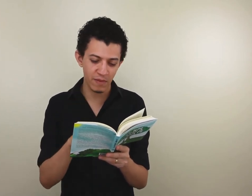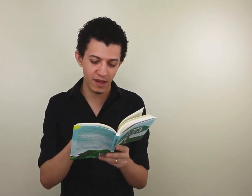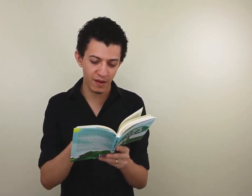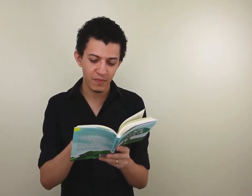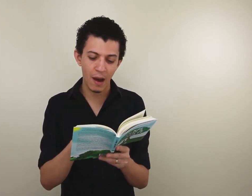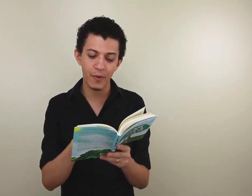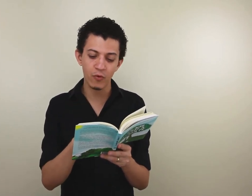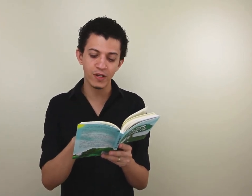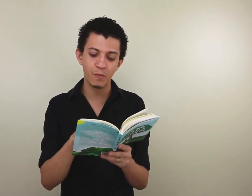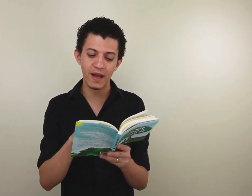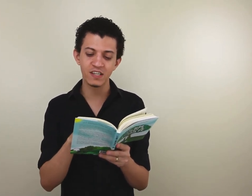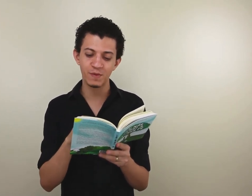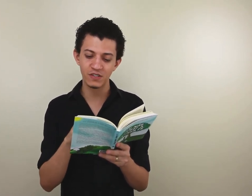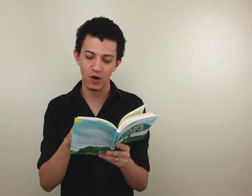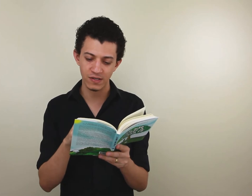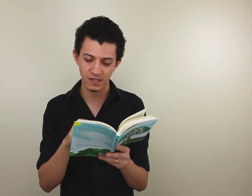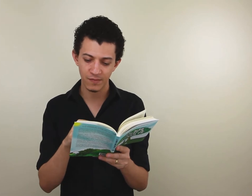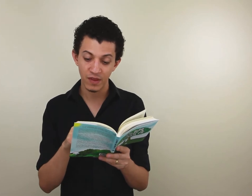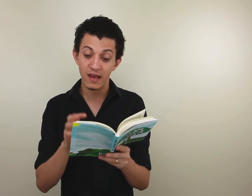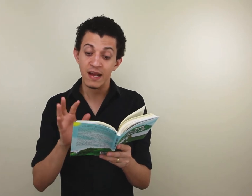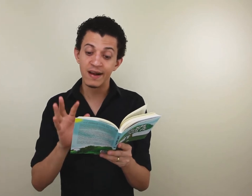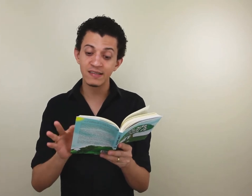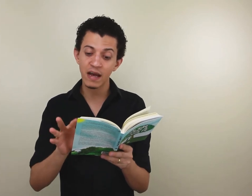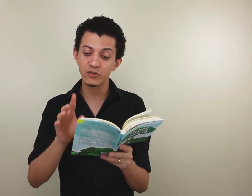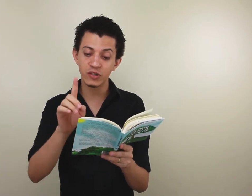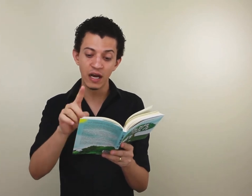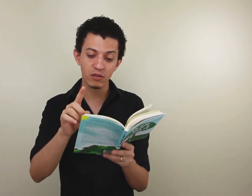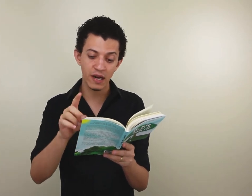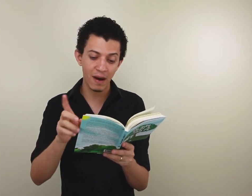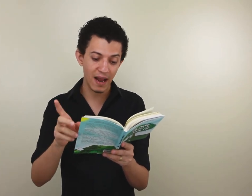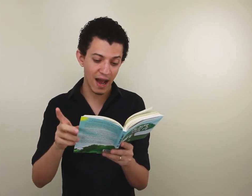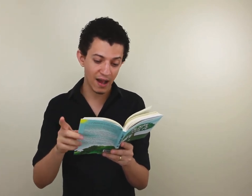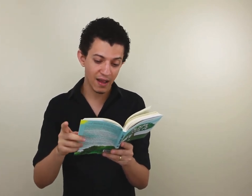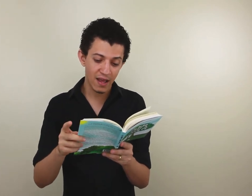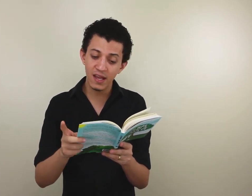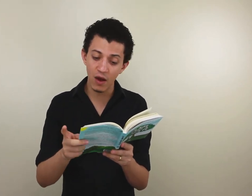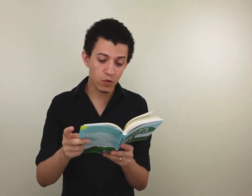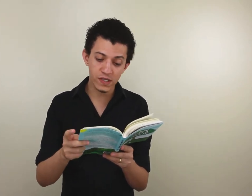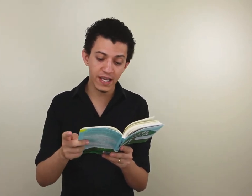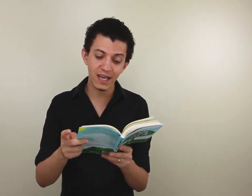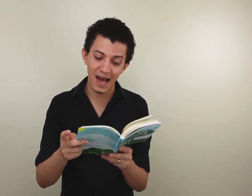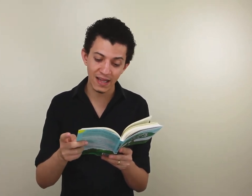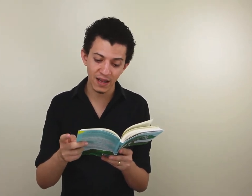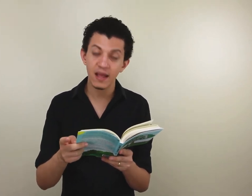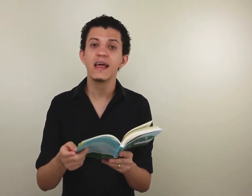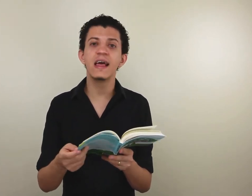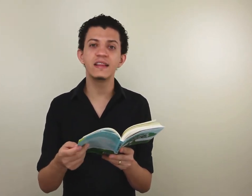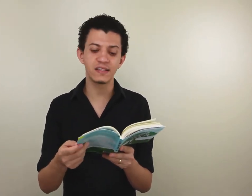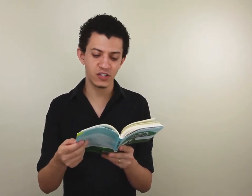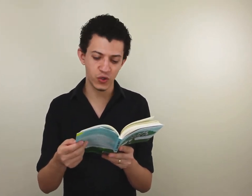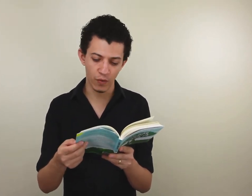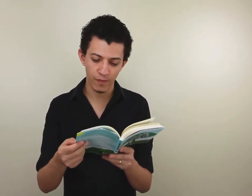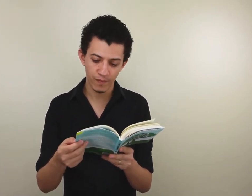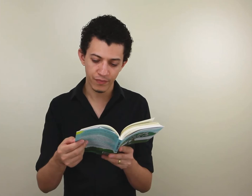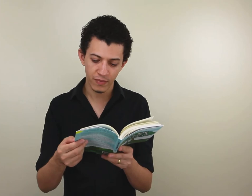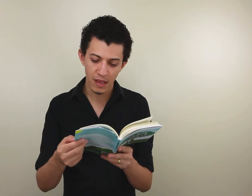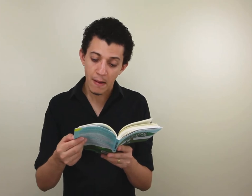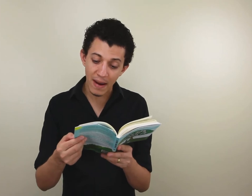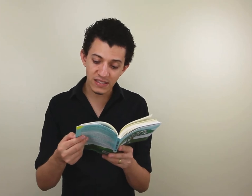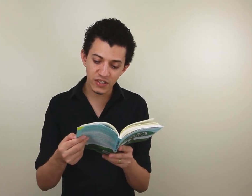mina à procura de pedras preciosas. Cansado de tanto trabalhar e não conseguir nada, ele desistiu. Mas se